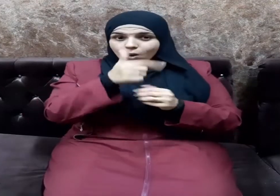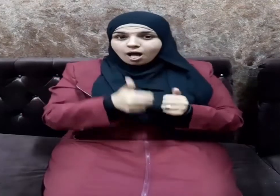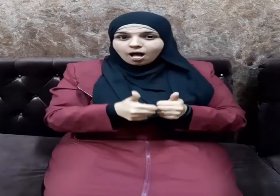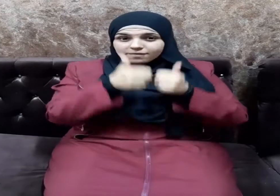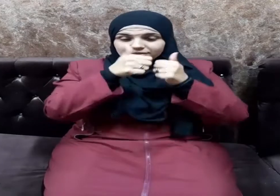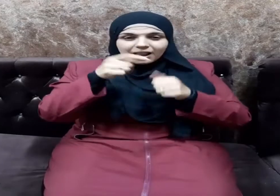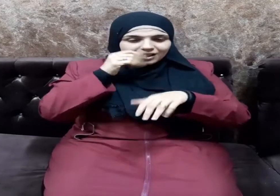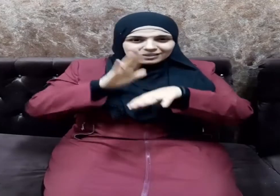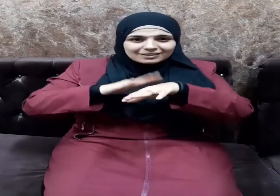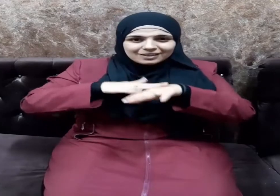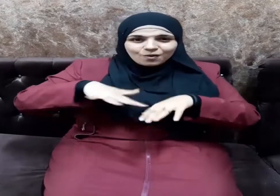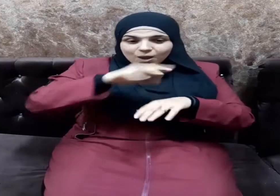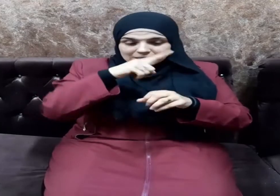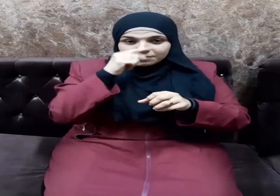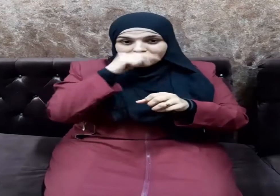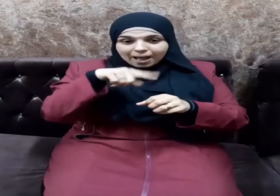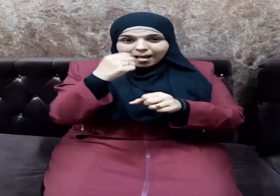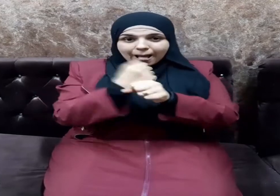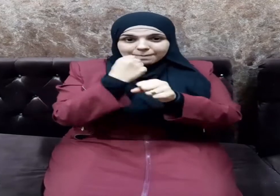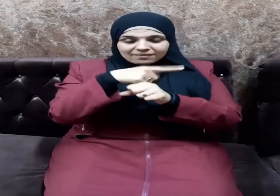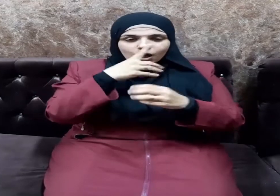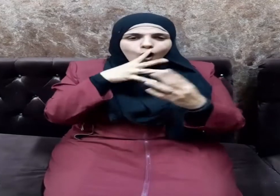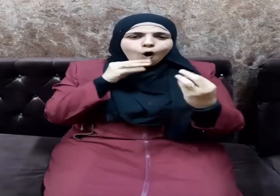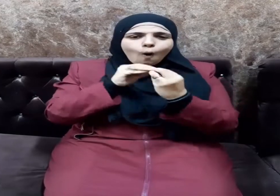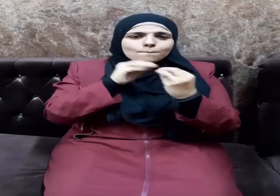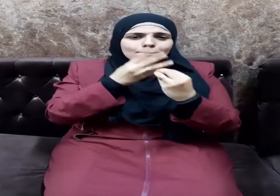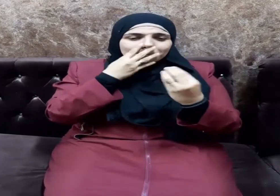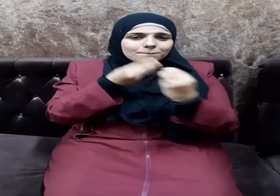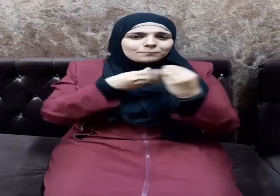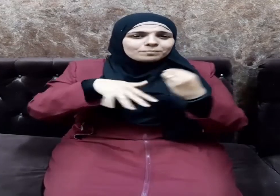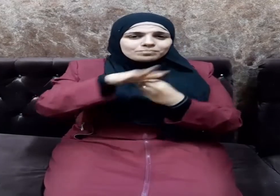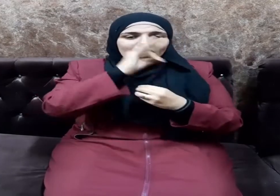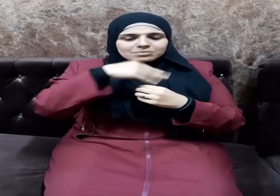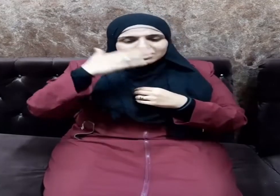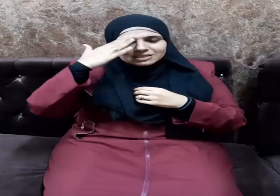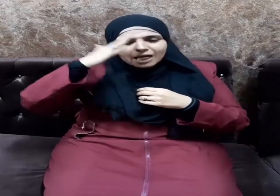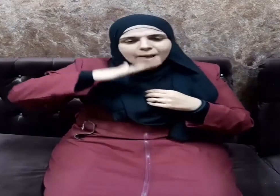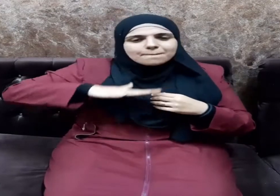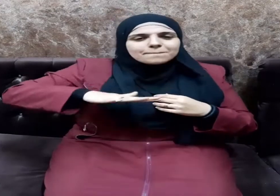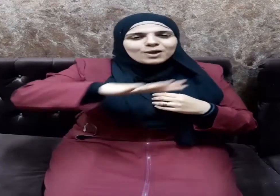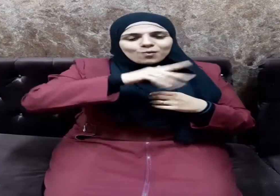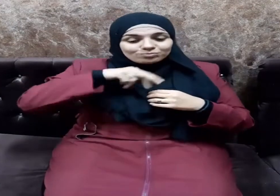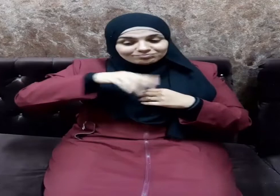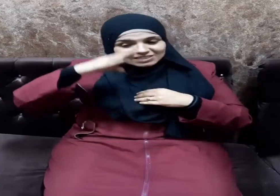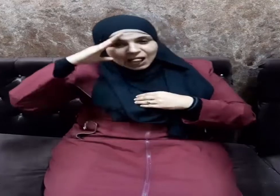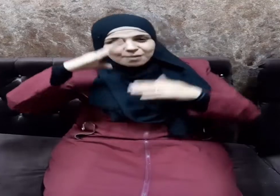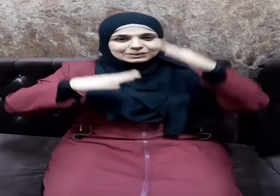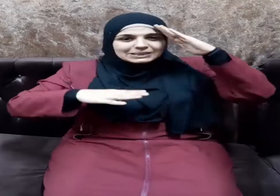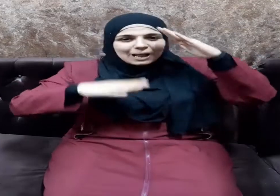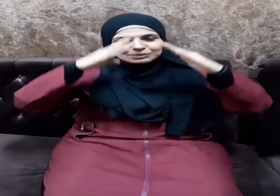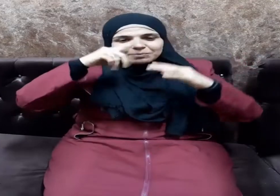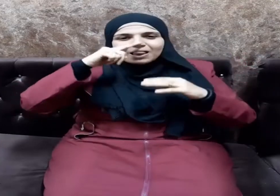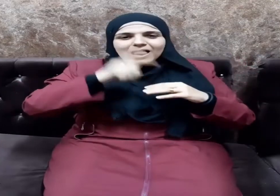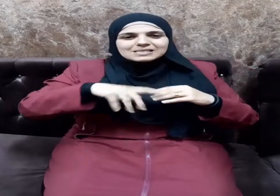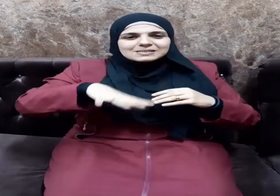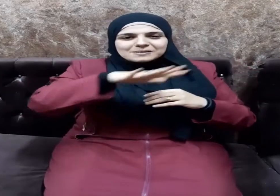شيء إذا فعلتموه تحاببتم أفشوا السلام بينكم كما ينبغي